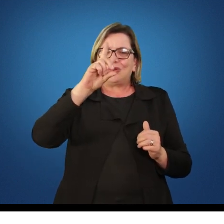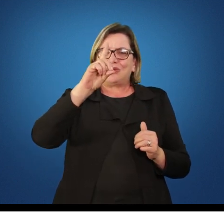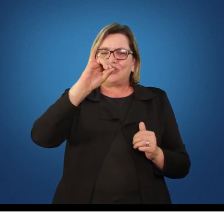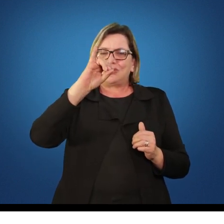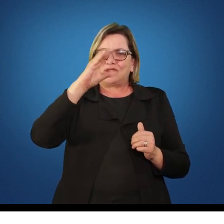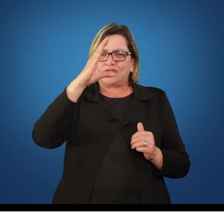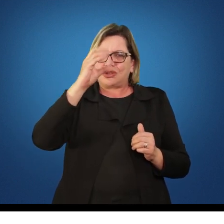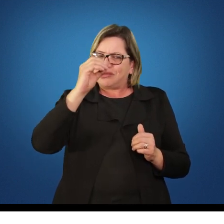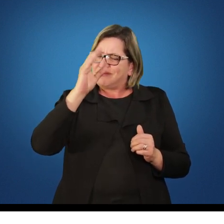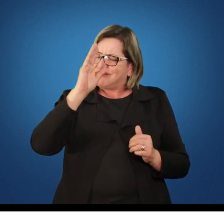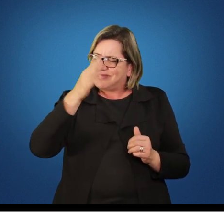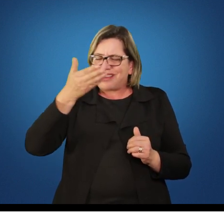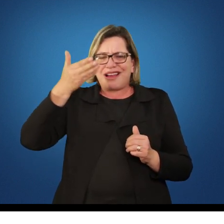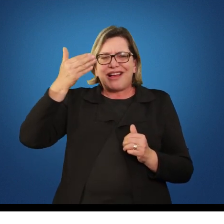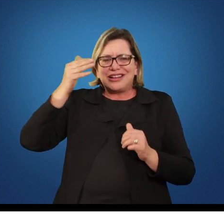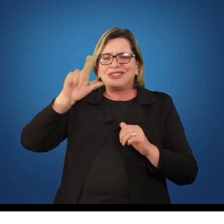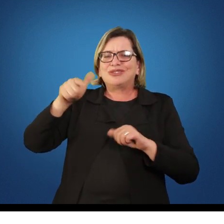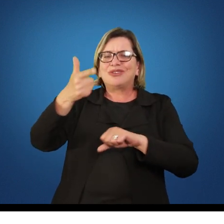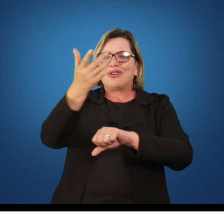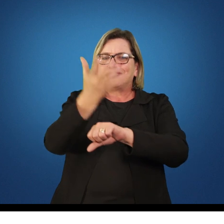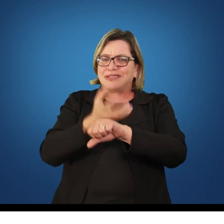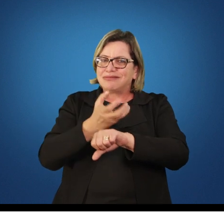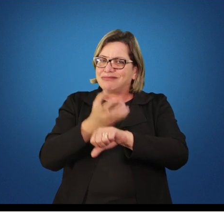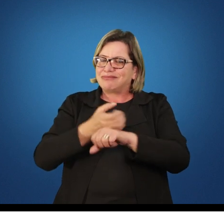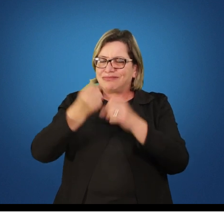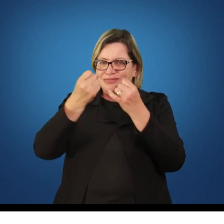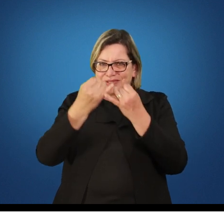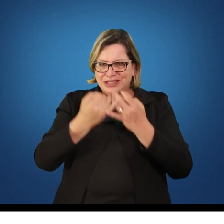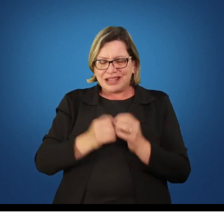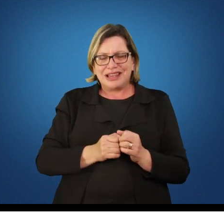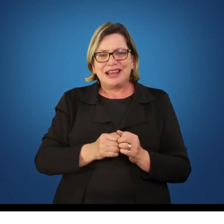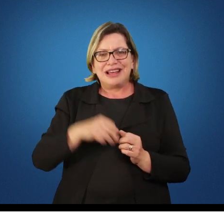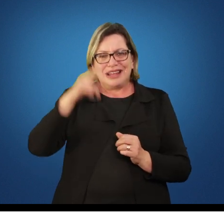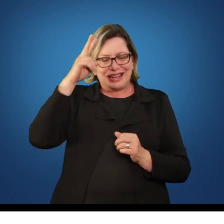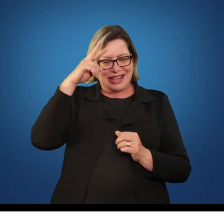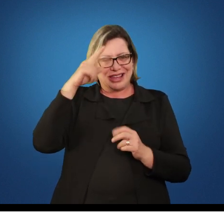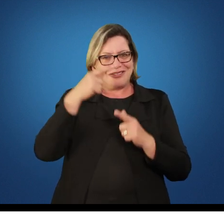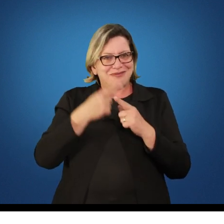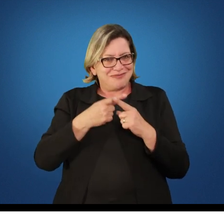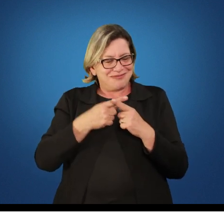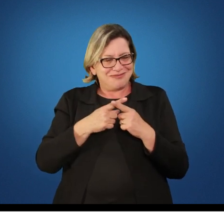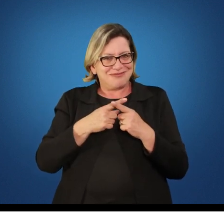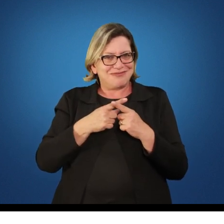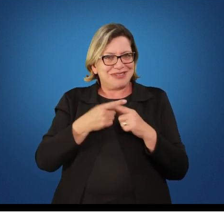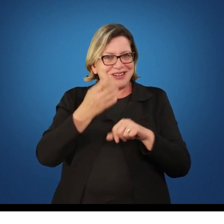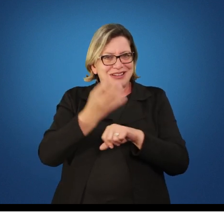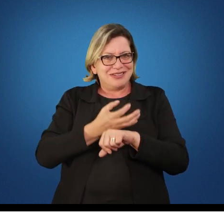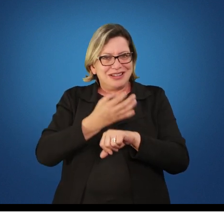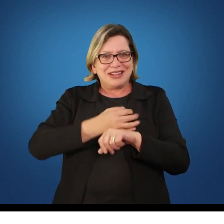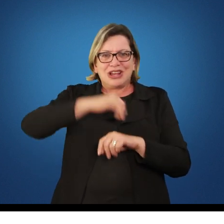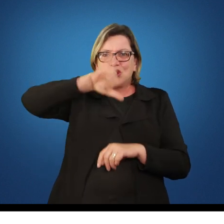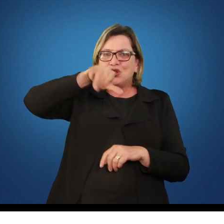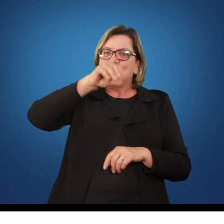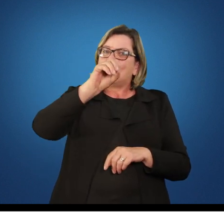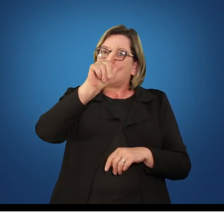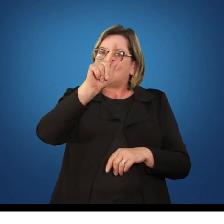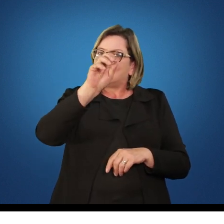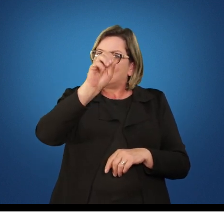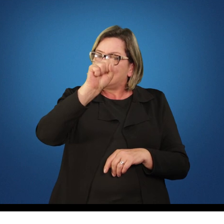nos jogos e brincadeiras. Lembra? Lembra por que vocês trabalharam nos jogos e brincadeiras? Com aquele jeitinho. Toda criança gosta de